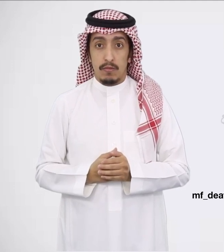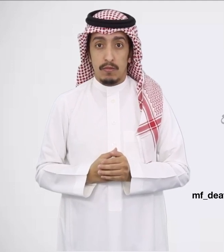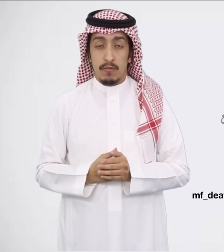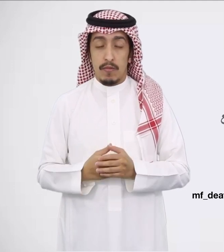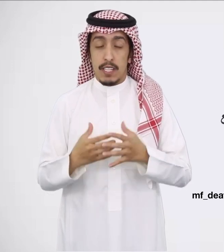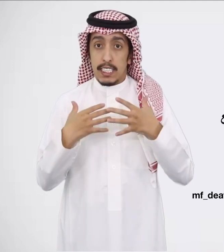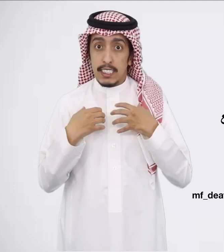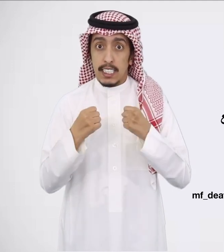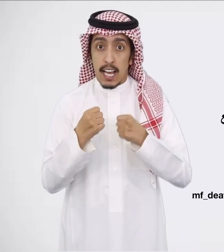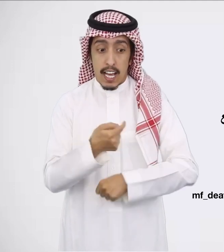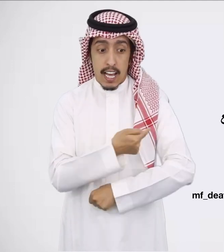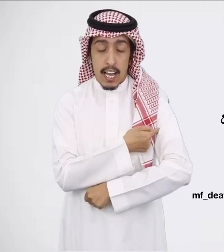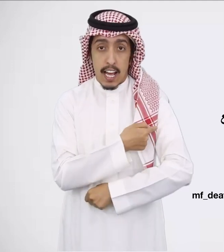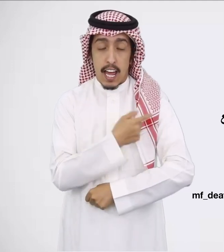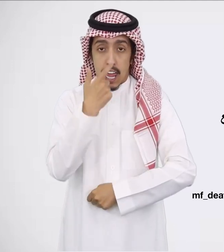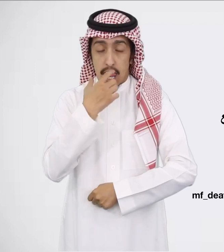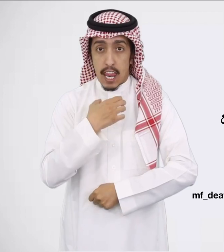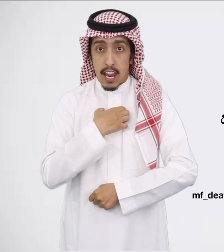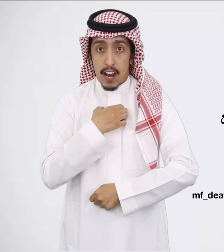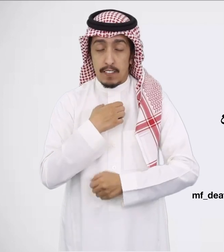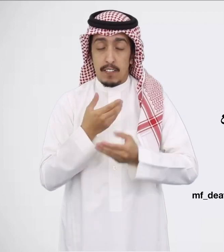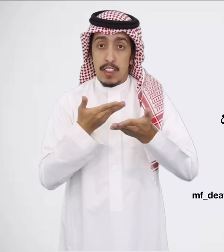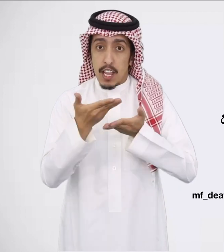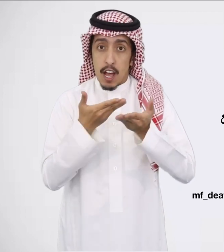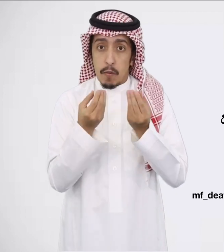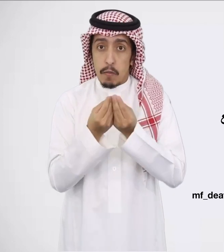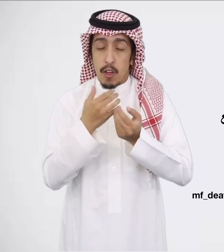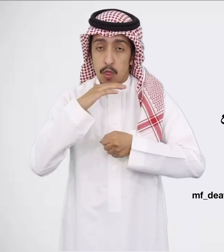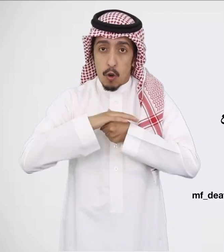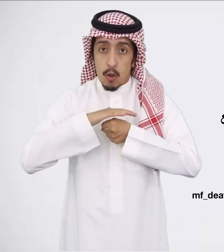الصحة النفسية في التعامل مع الضغوطات اليومية